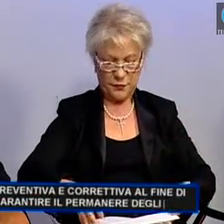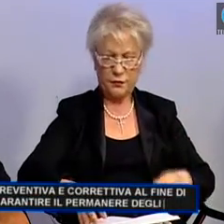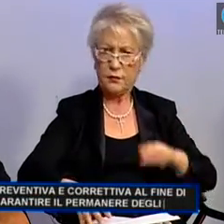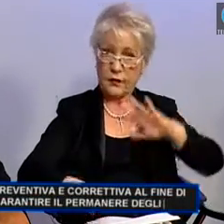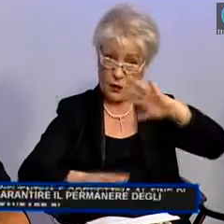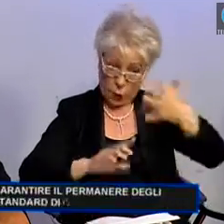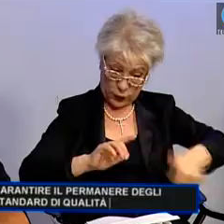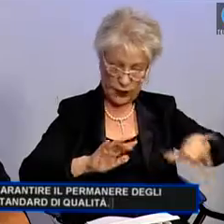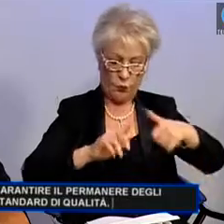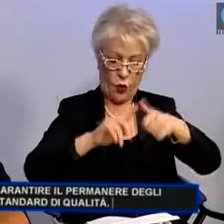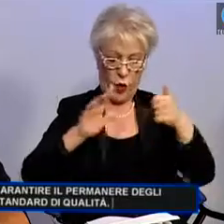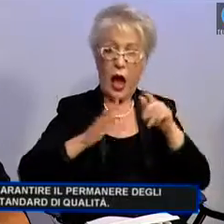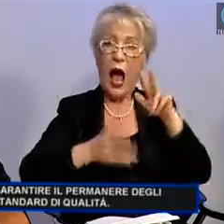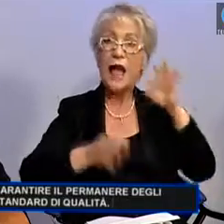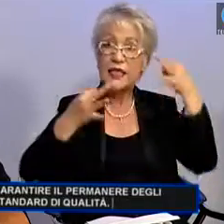di qualità.